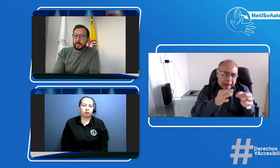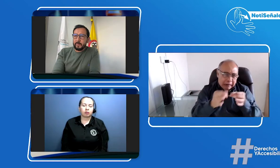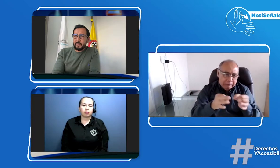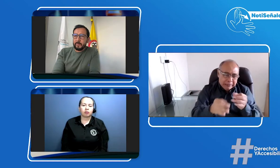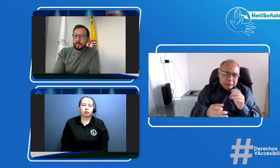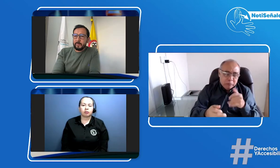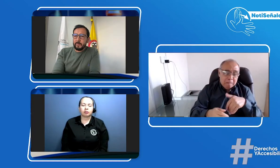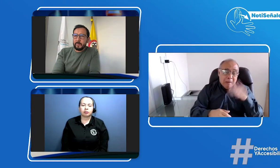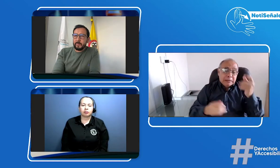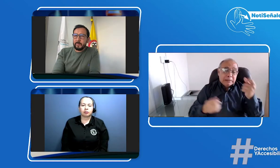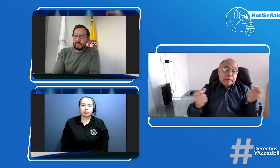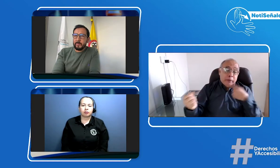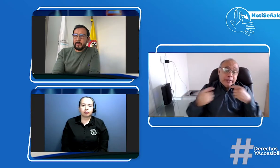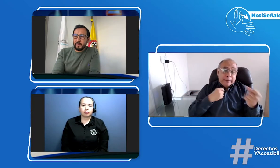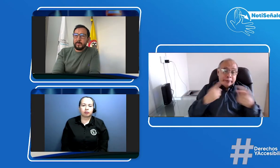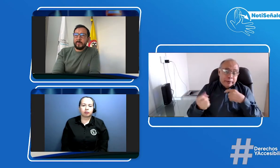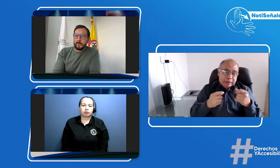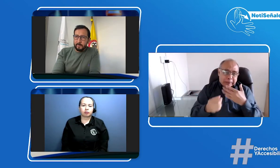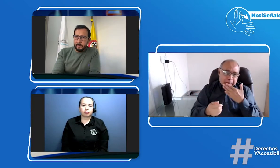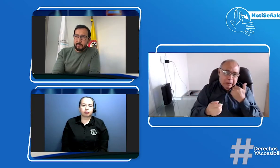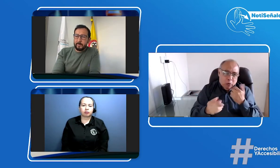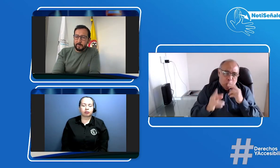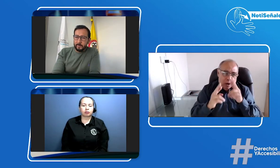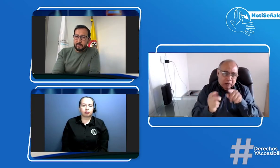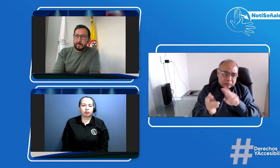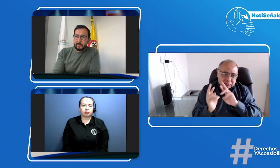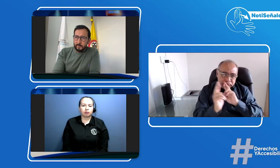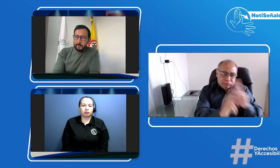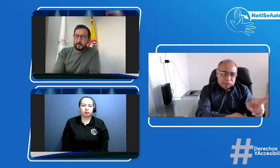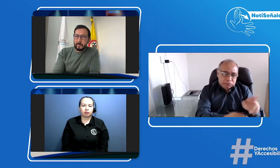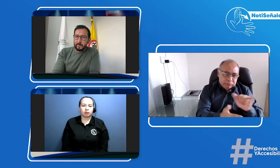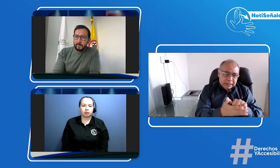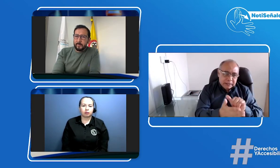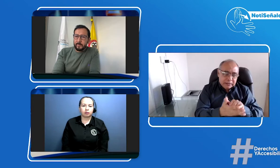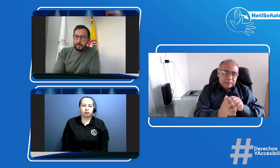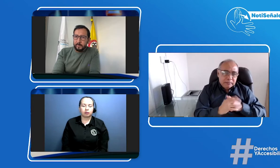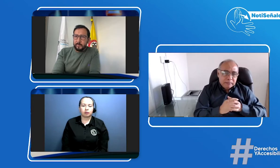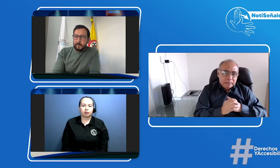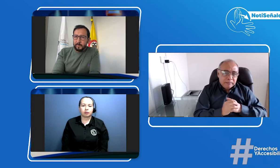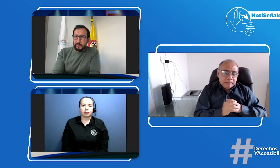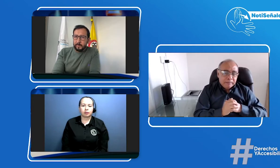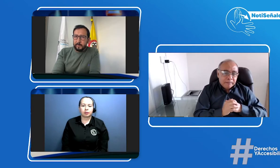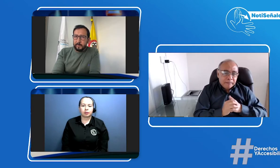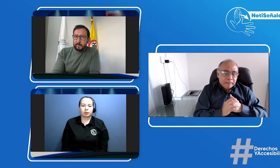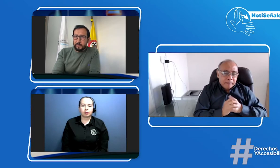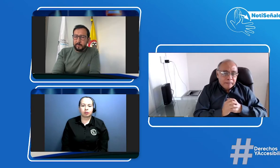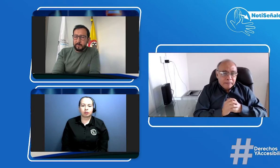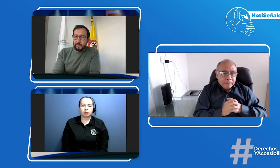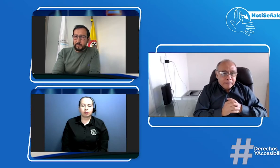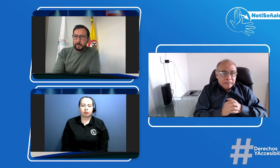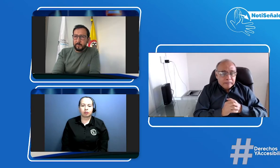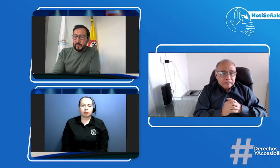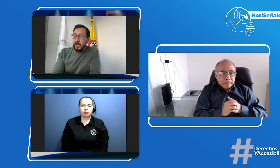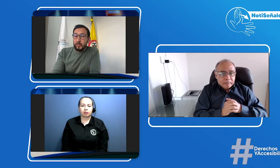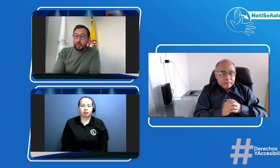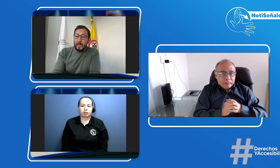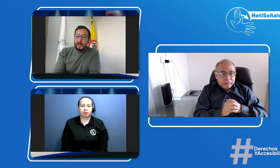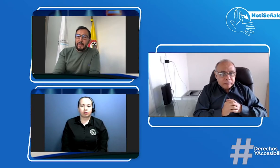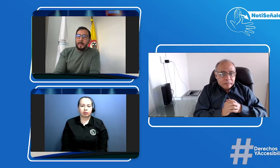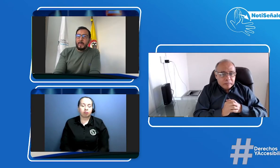no presencial podría usted darnos una explicación corta para poder responder a esas preguntas que varios hacen total mira